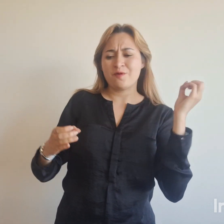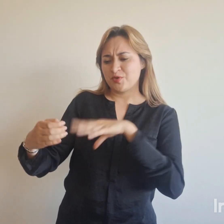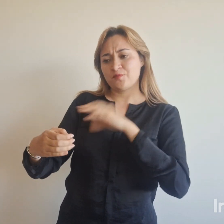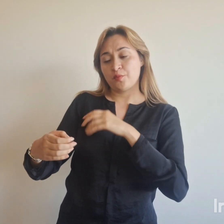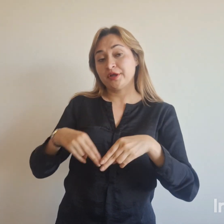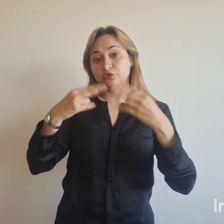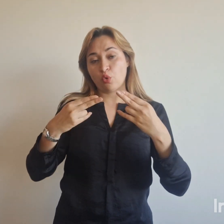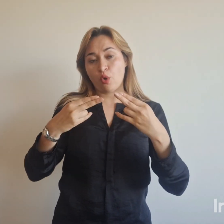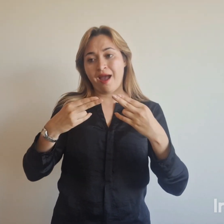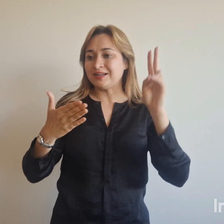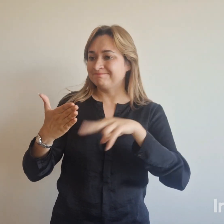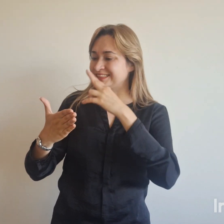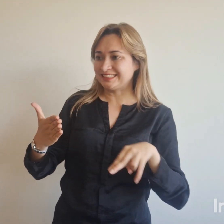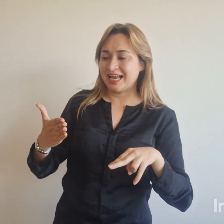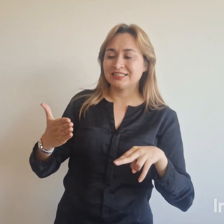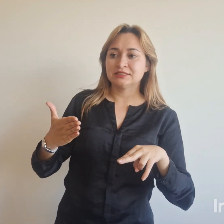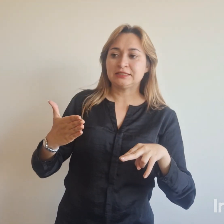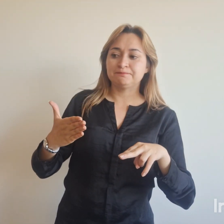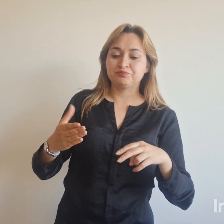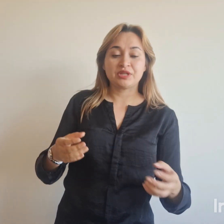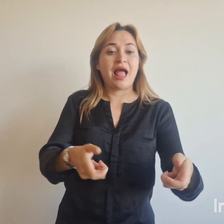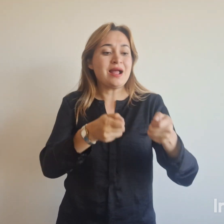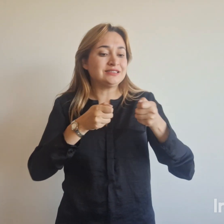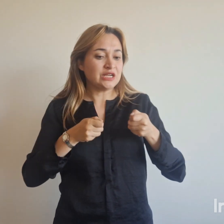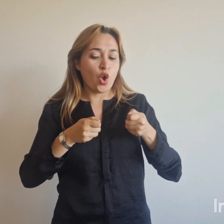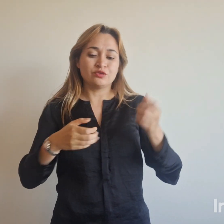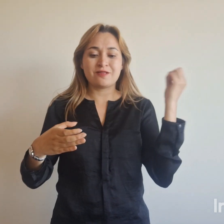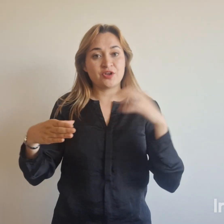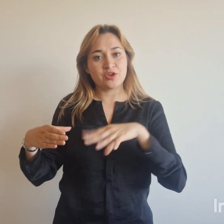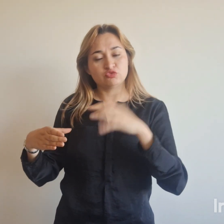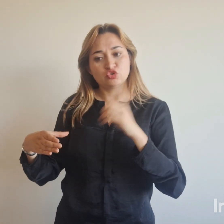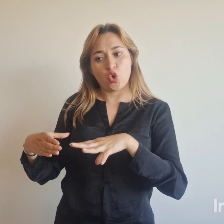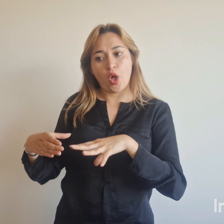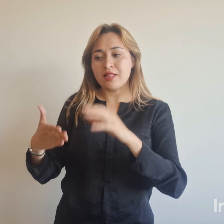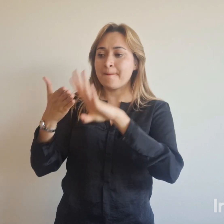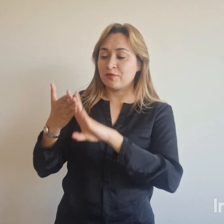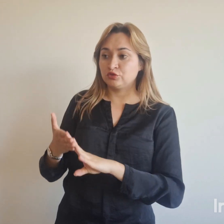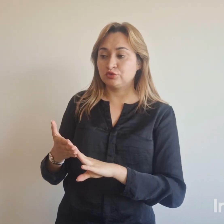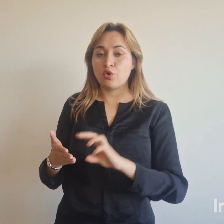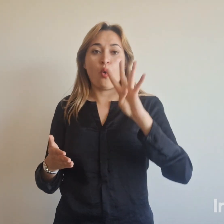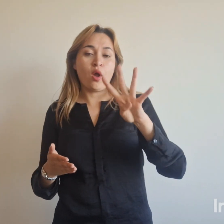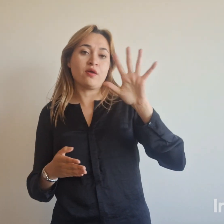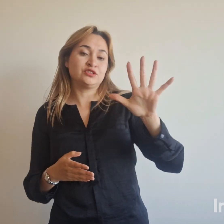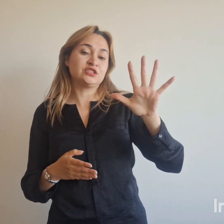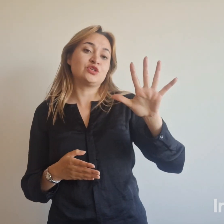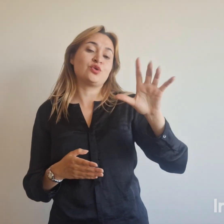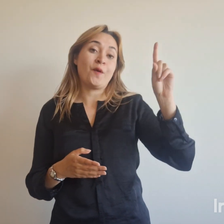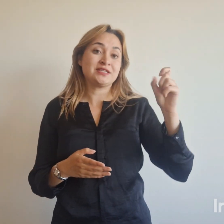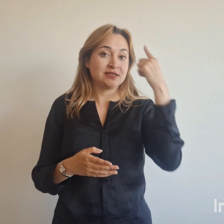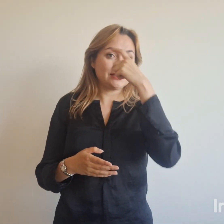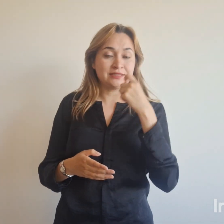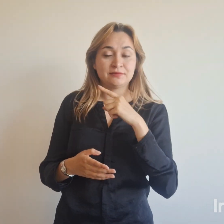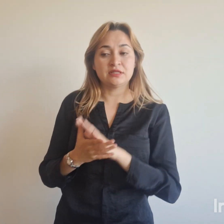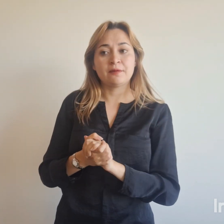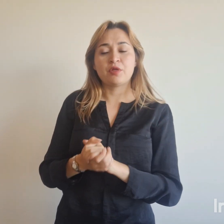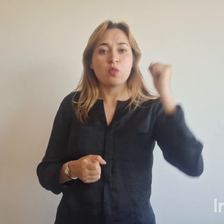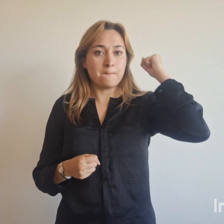Tunja, se cancela la jornada de recolección posconsumo programada para los días 4, 5 y 6 de septiembre debido al Paro Nacional de